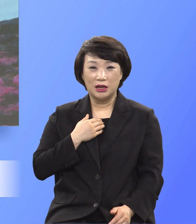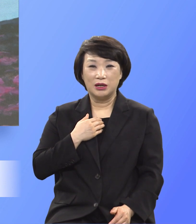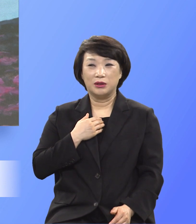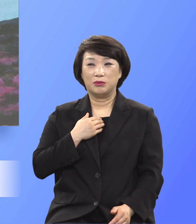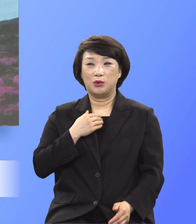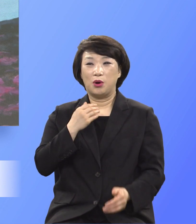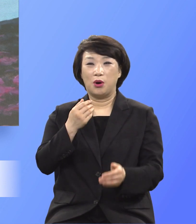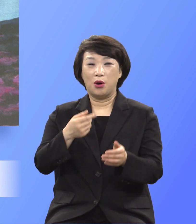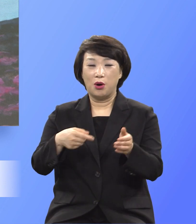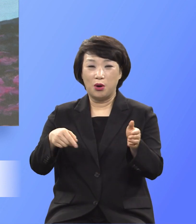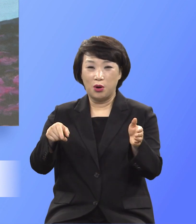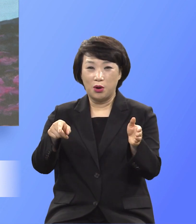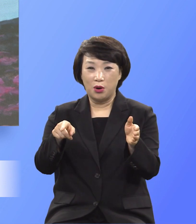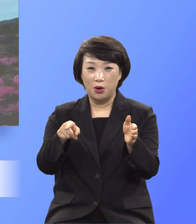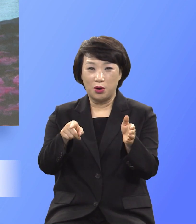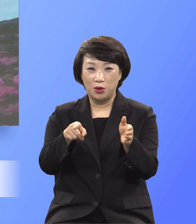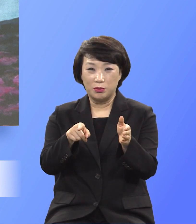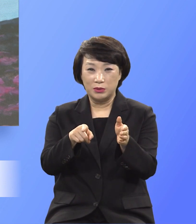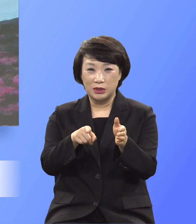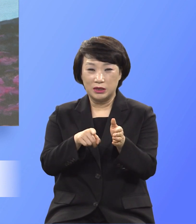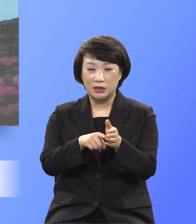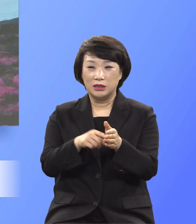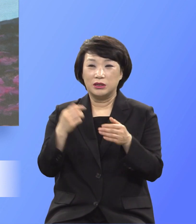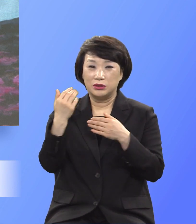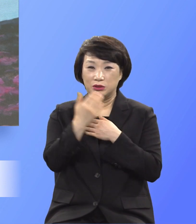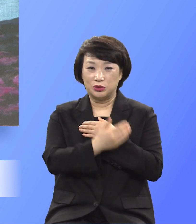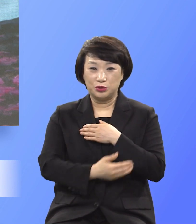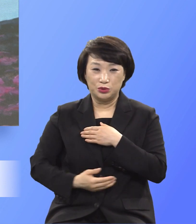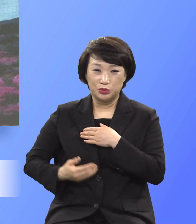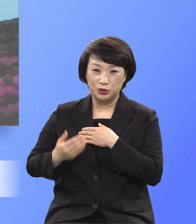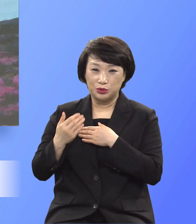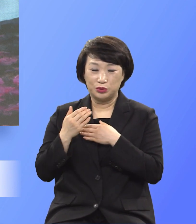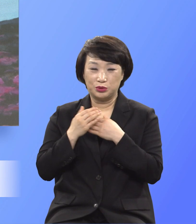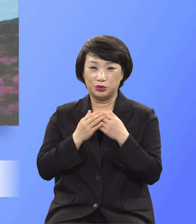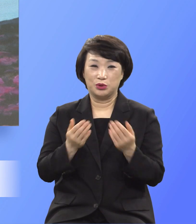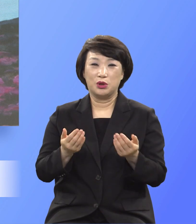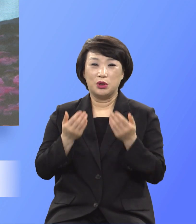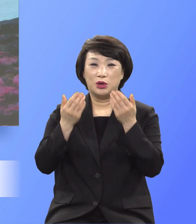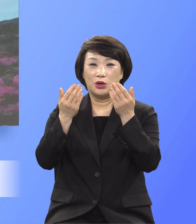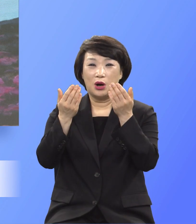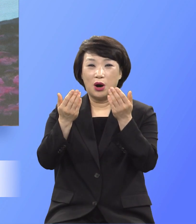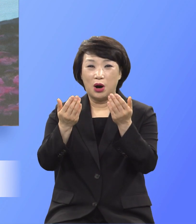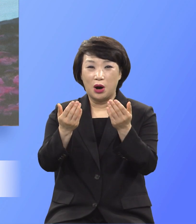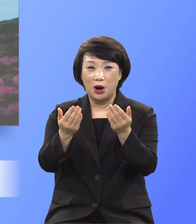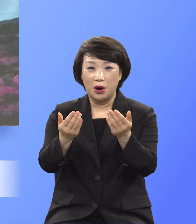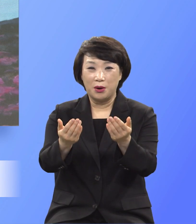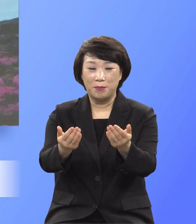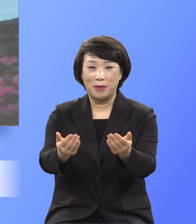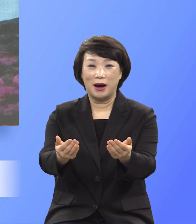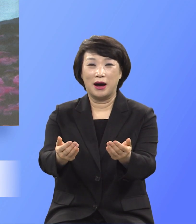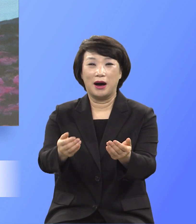나의 행복을 죽었나